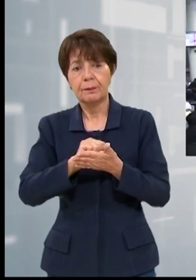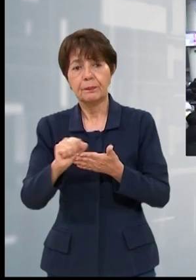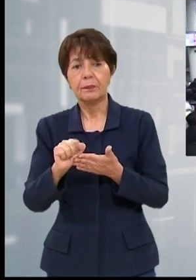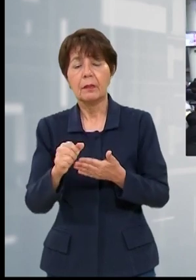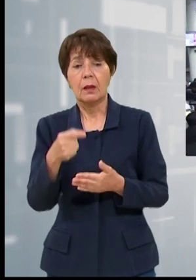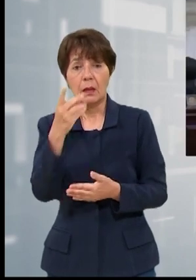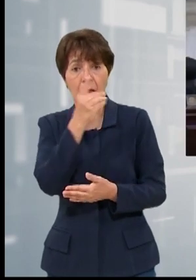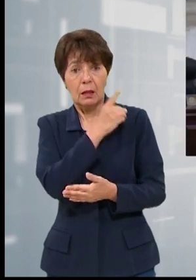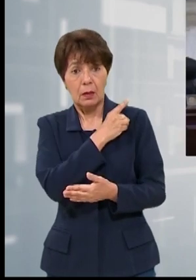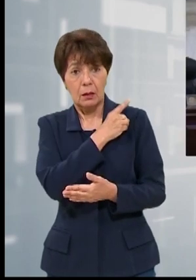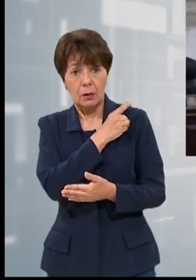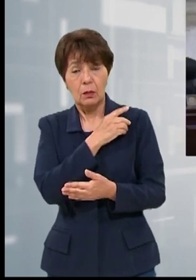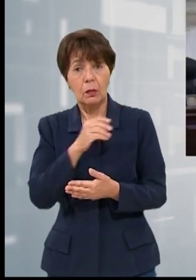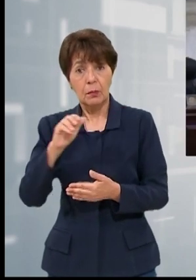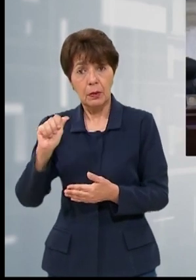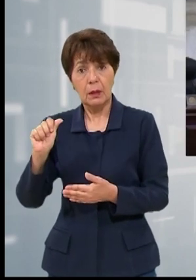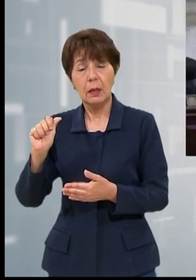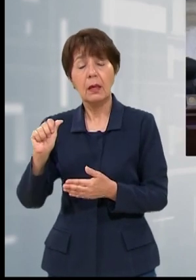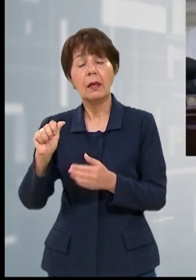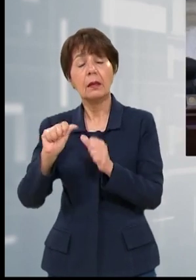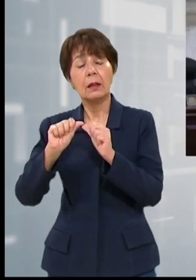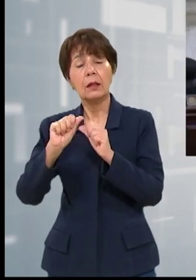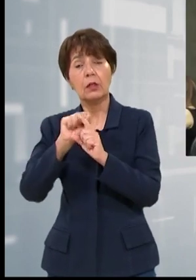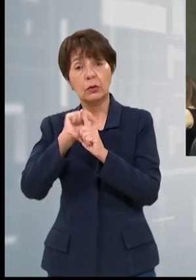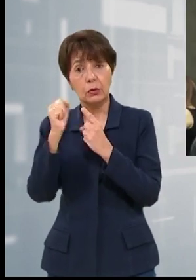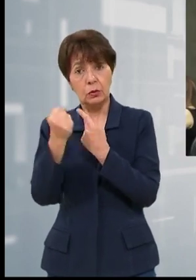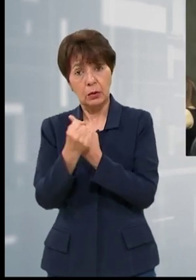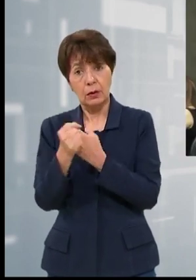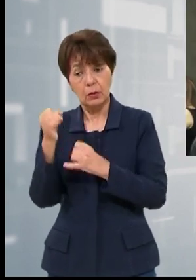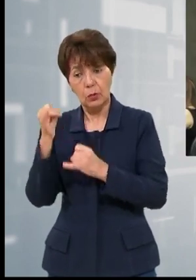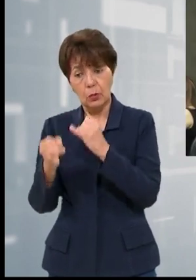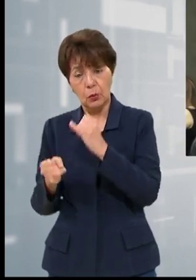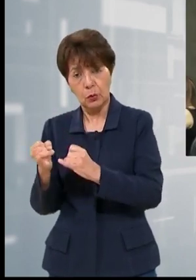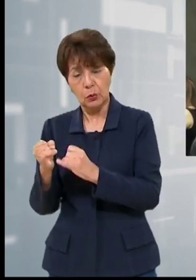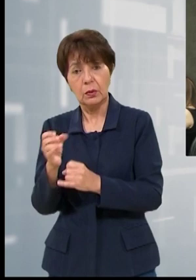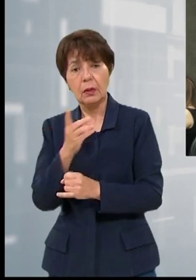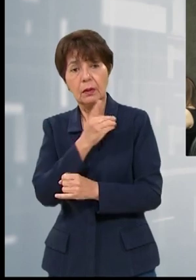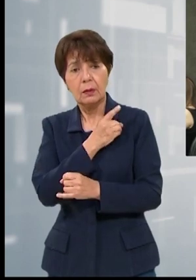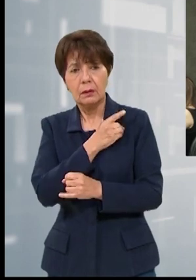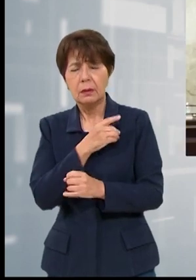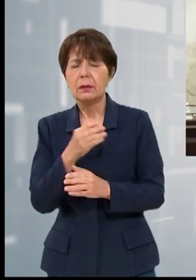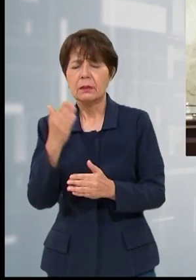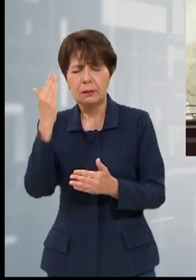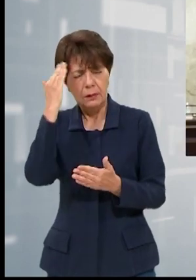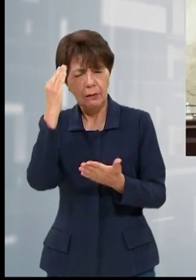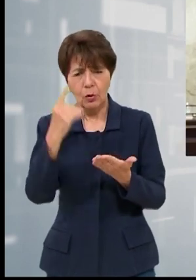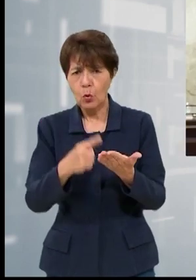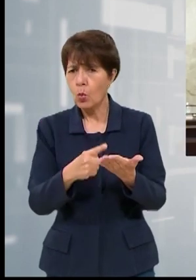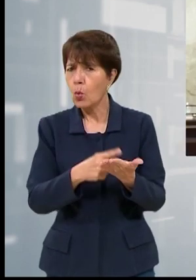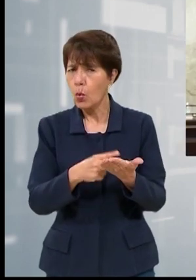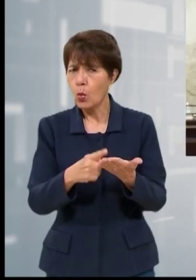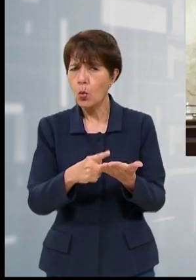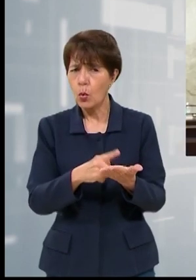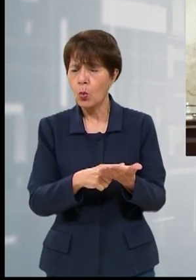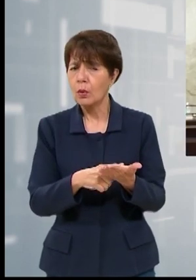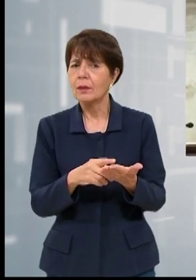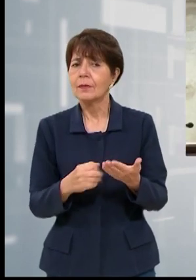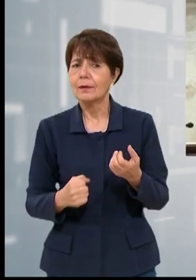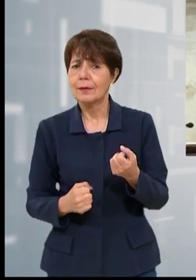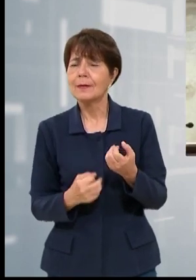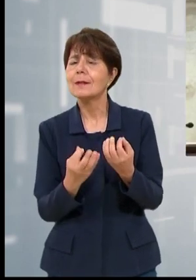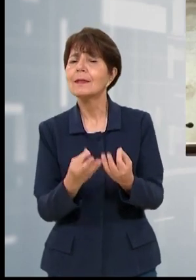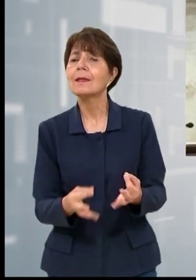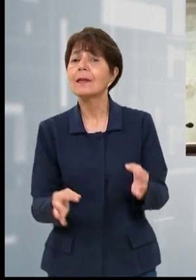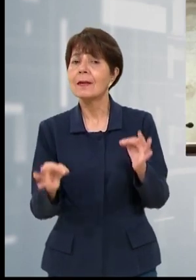director ejecutivo de la Asociación para una Sociedad Más Justa explicó que no debemos desconocer que la negociación será uno de los pilares fundamentales en estos días